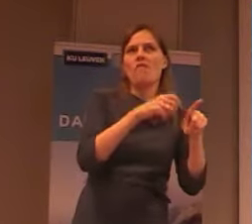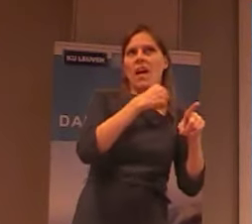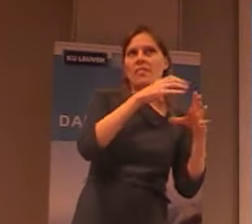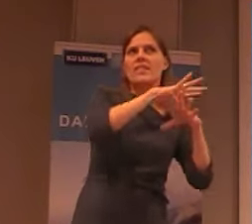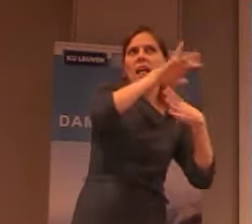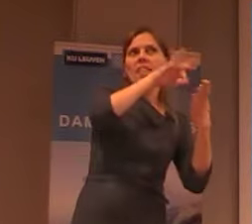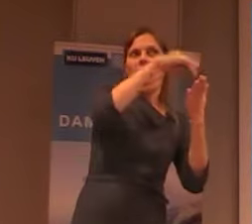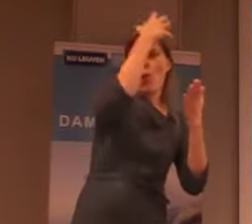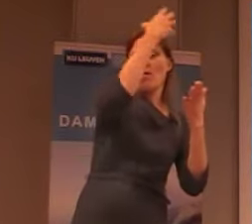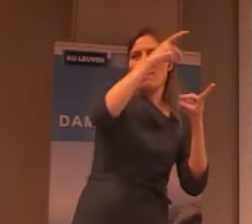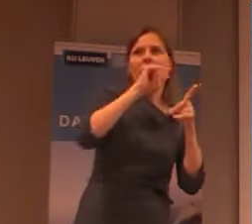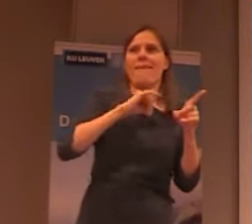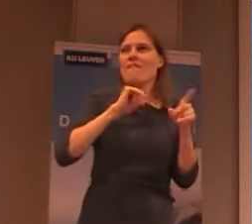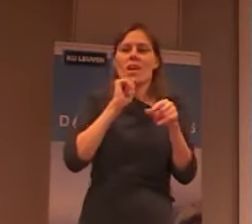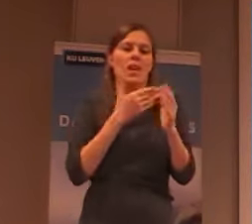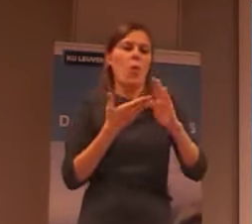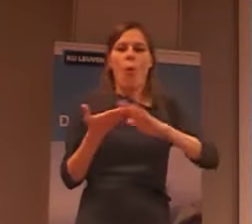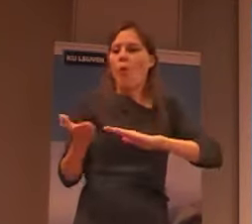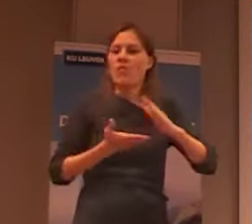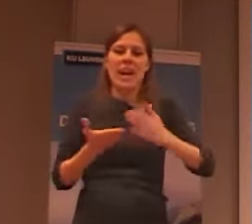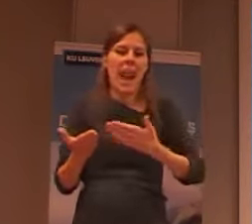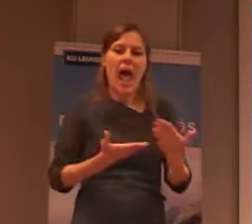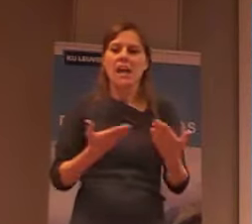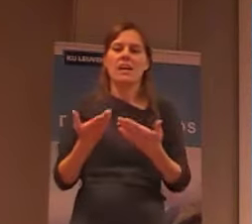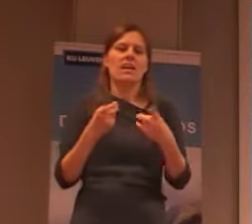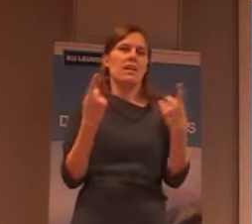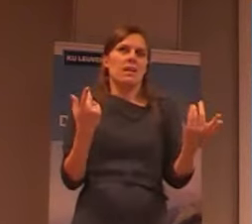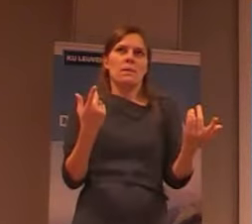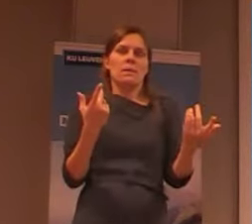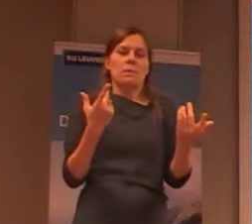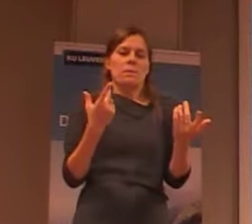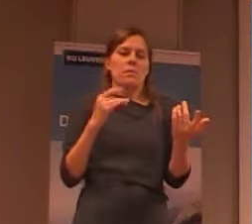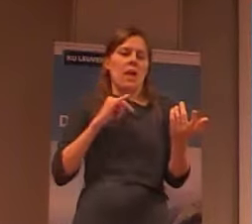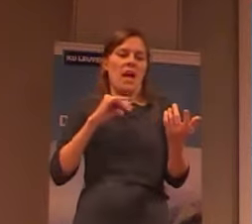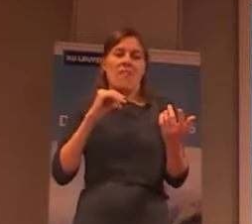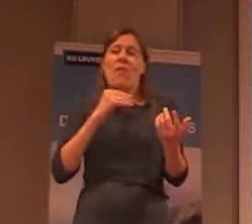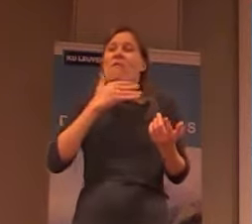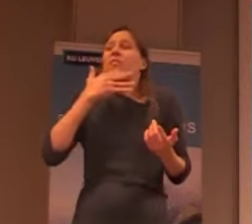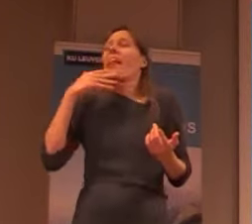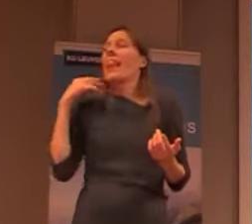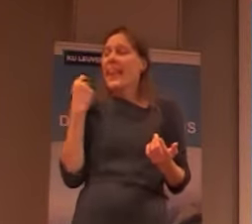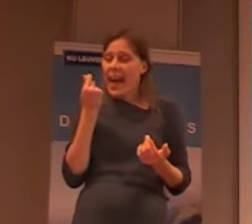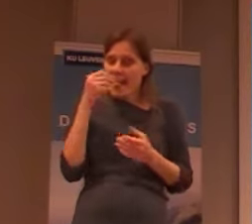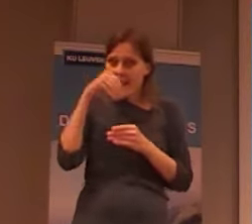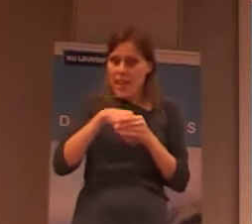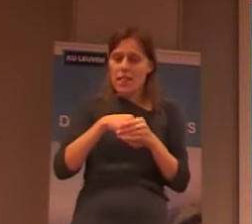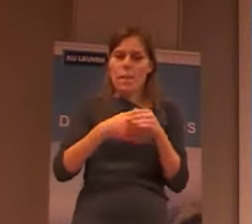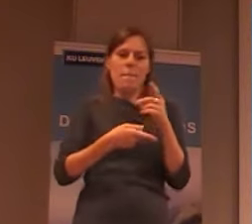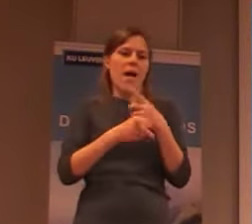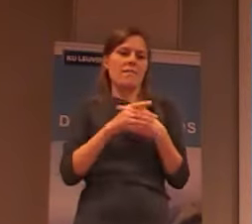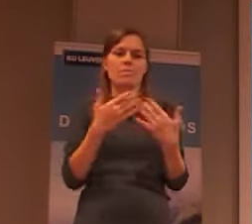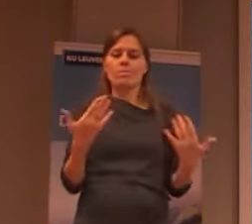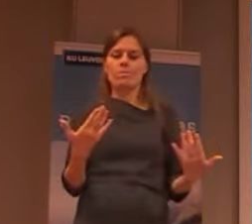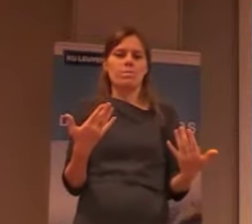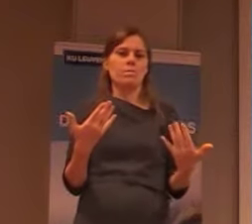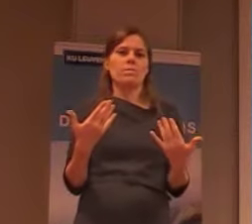maar dat bij weinig overleg, tot stand is gekomen, en waar heel veel geld in gegaan is, maar dat, ja,